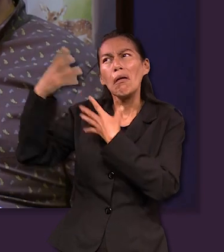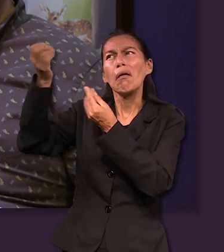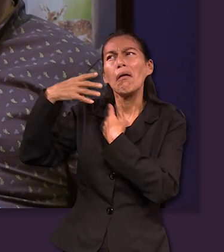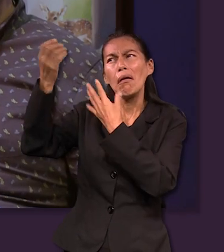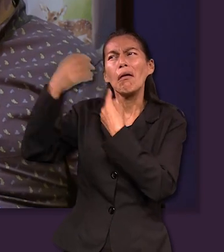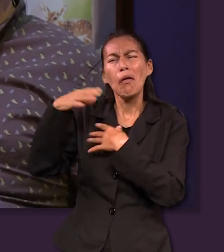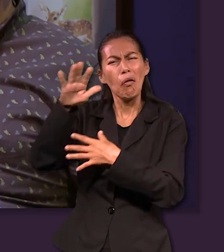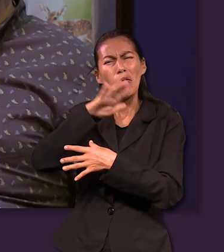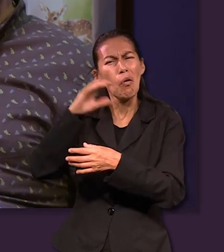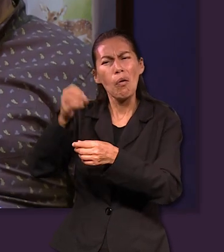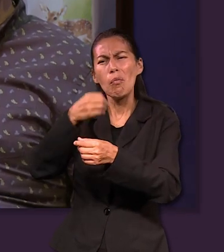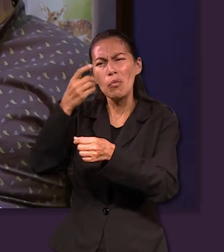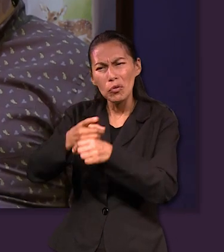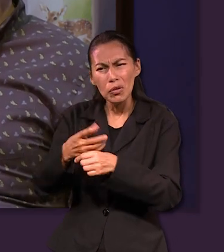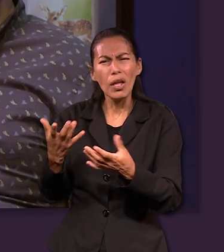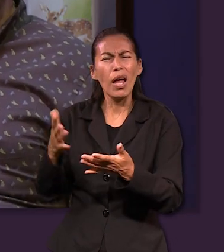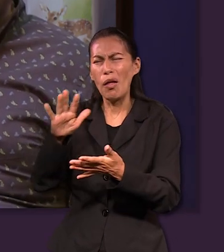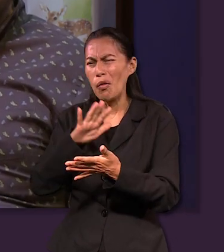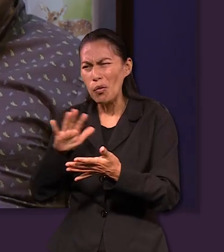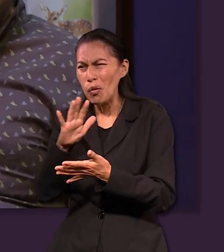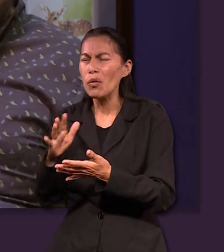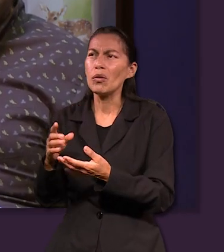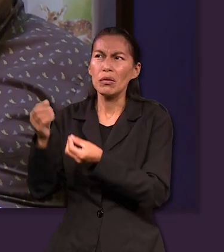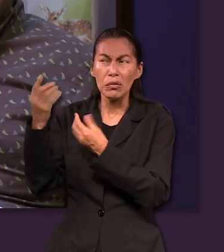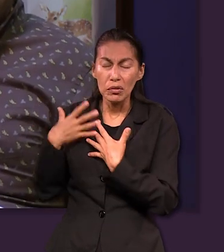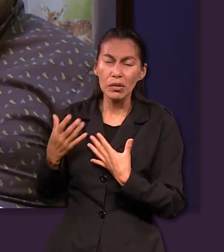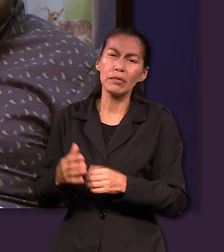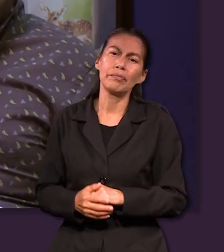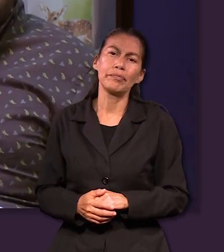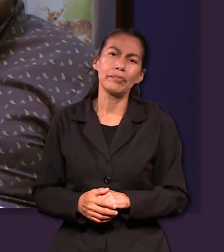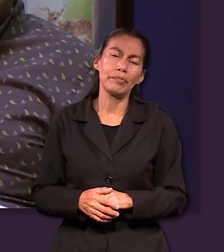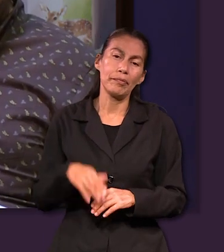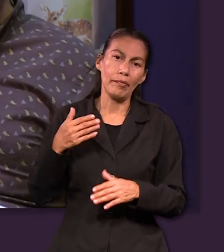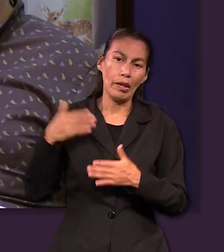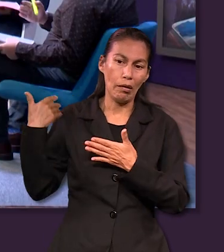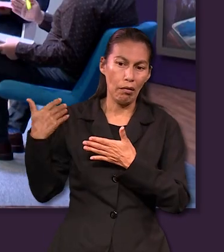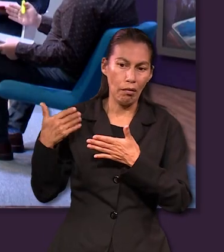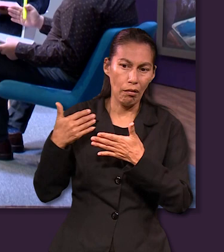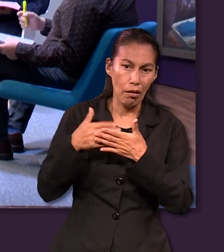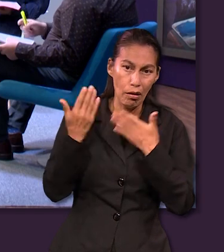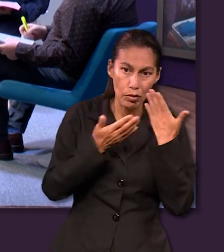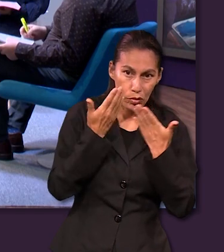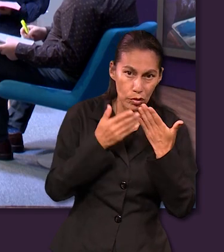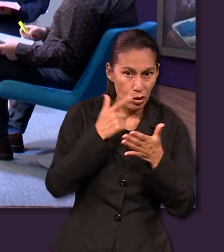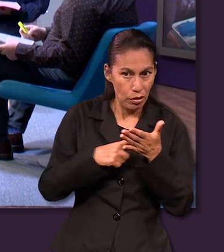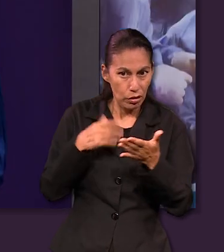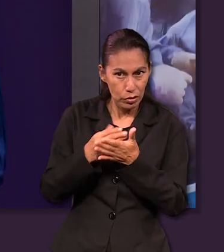recursos oportunidades y puertas abiertas pero ya hemos analizado en lo que llevamos este trimestre de estudio